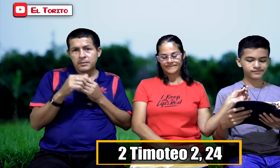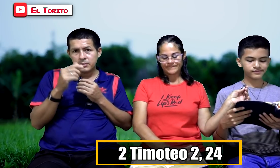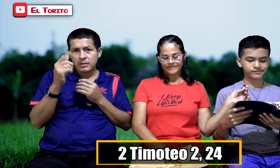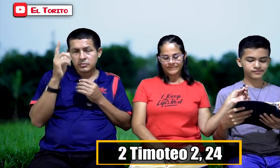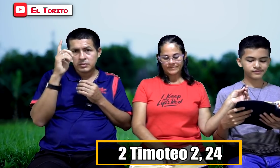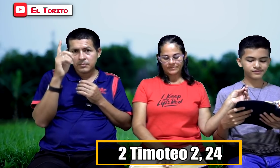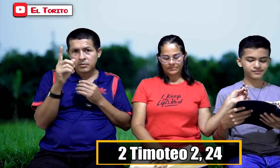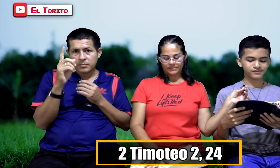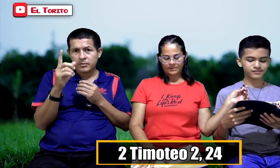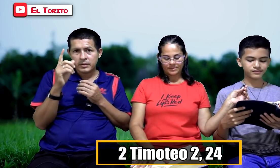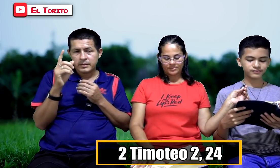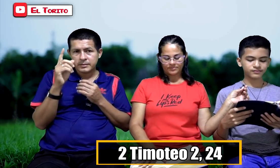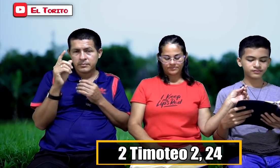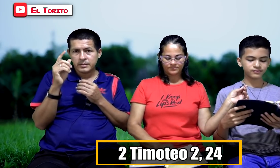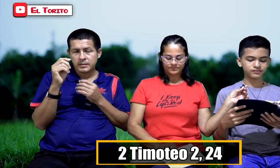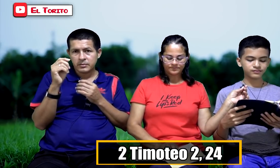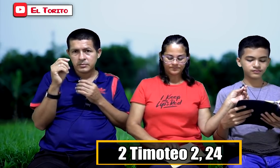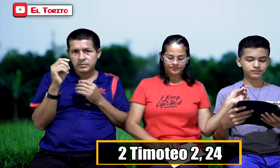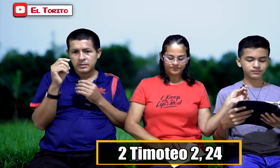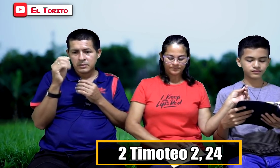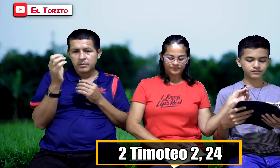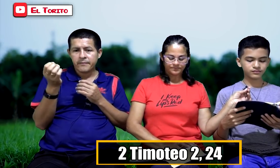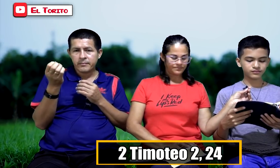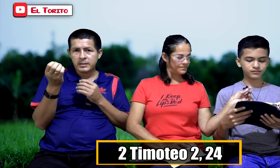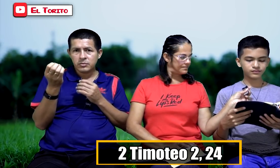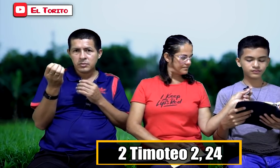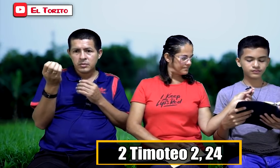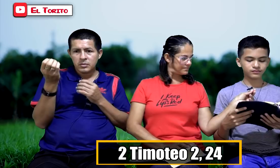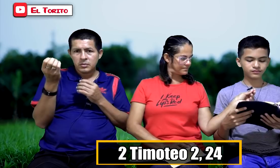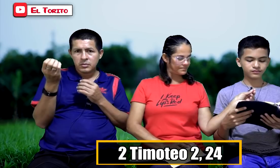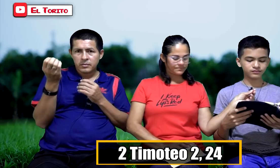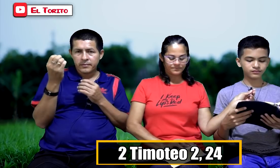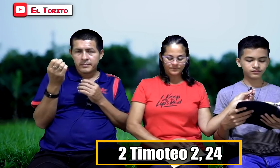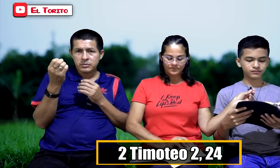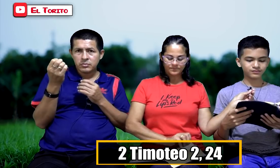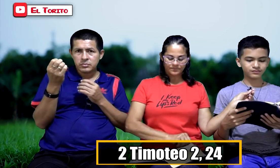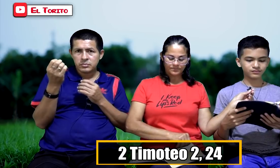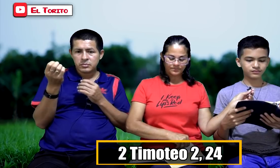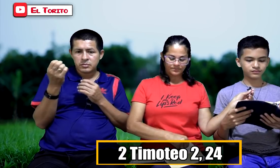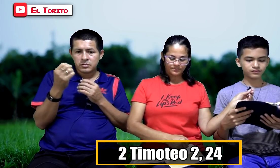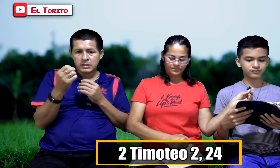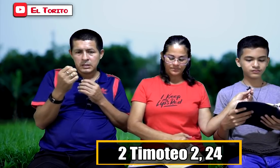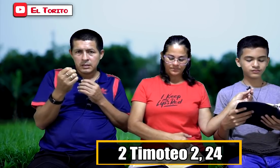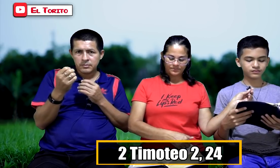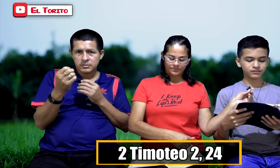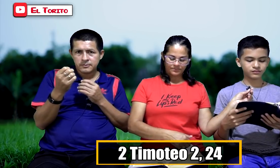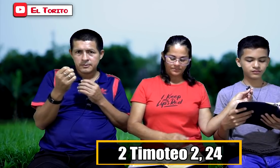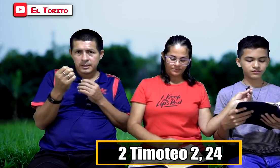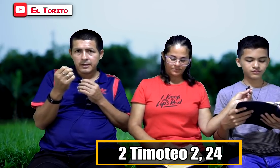Pero ya lo escuchamos como va ser un buen negocio. Conformando, conformándonos con lo que tenemos. ¿Ok?